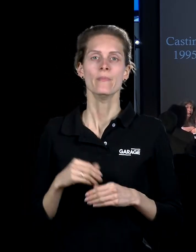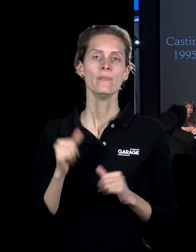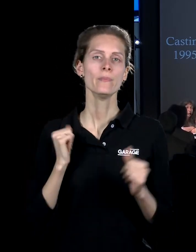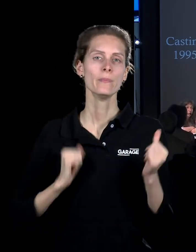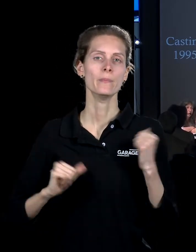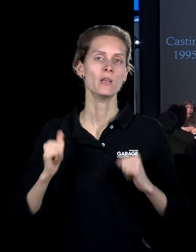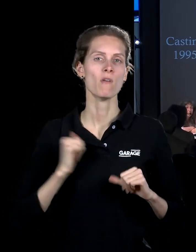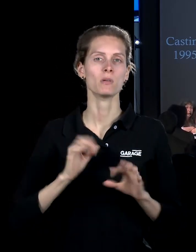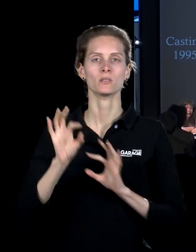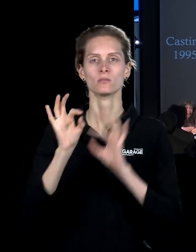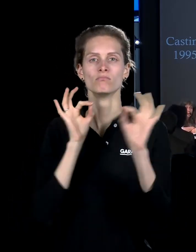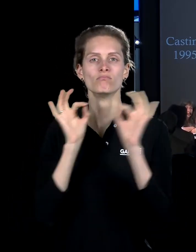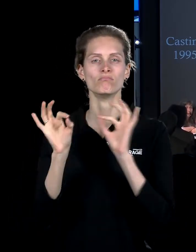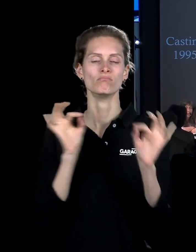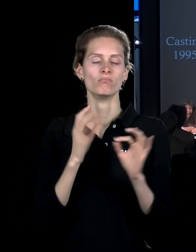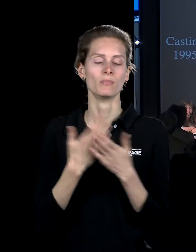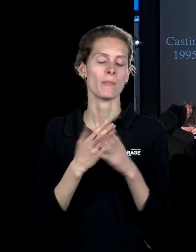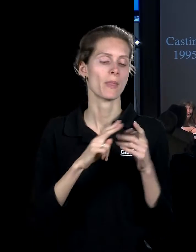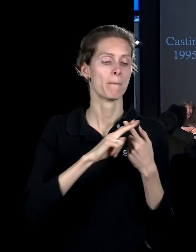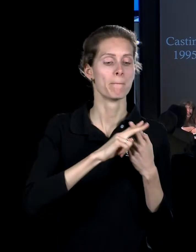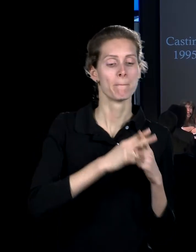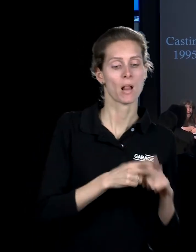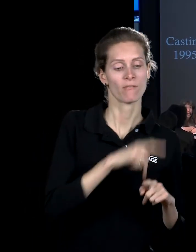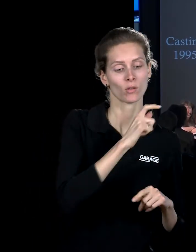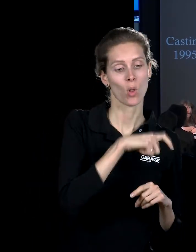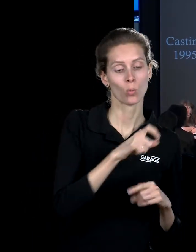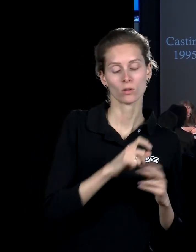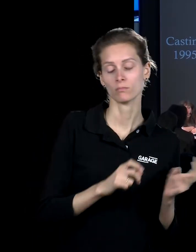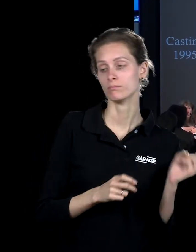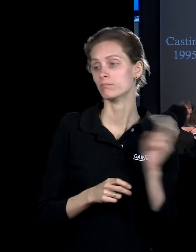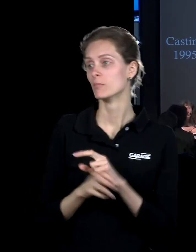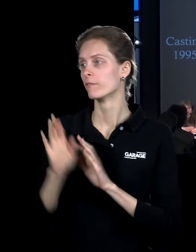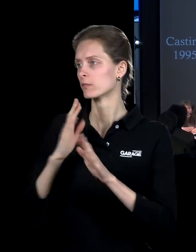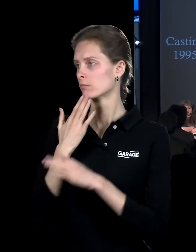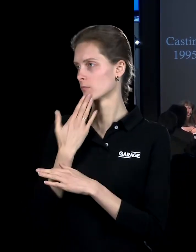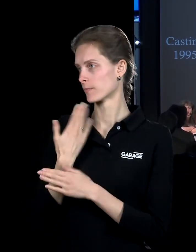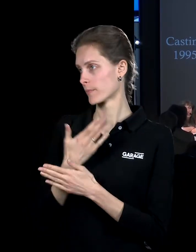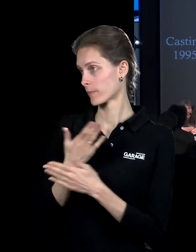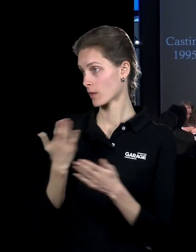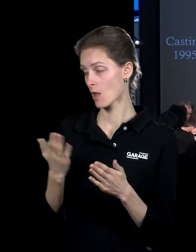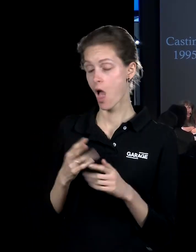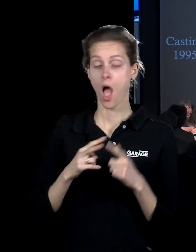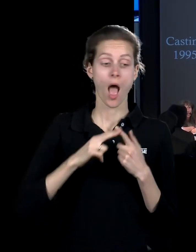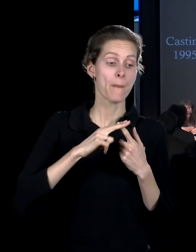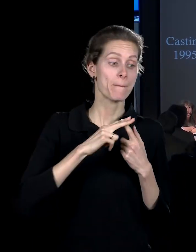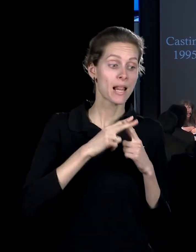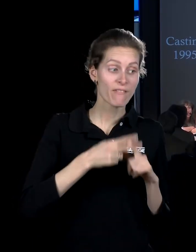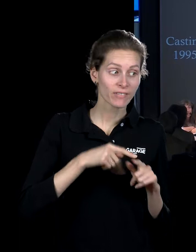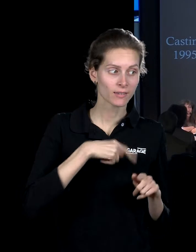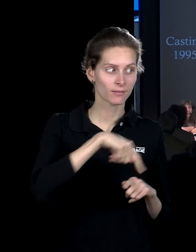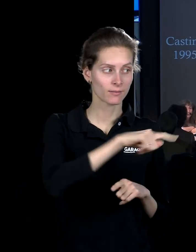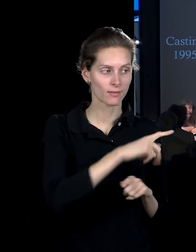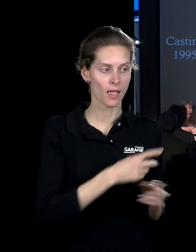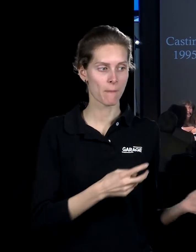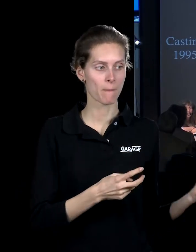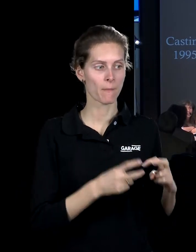зрители, что половина публики приходит на выставку, которой нет, а половина людей приходит на объявление о кастинге, и